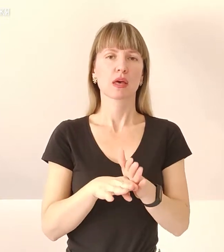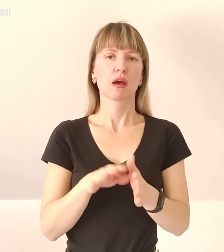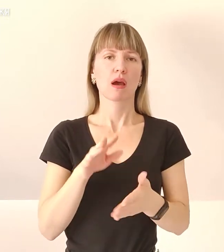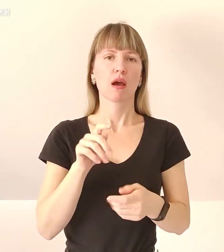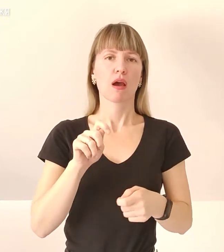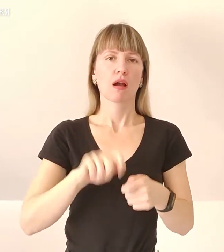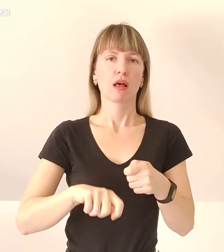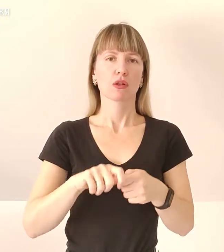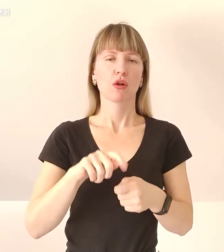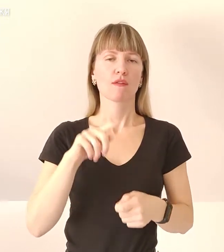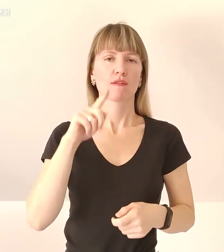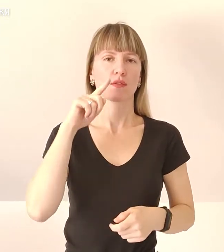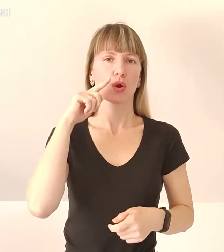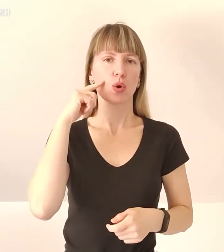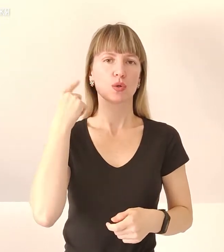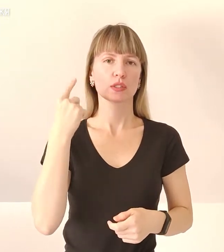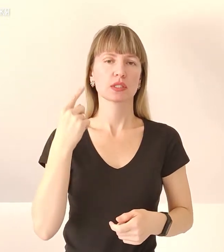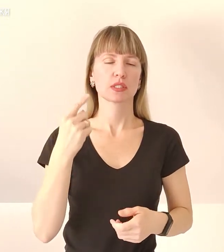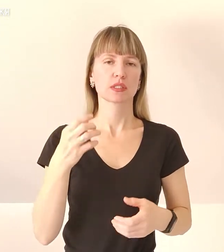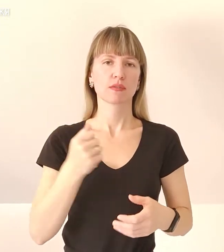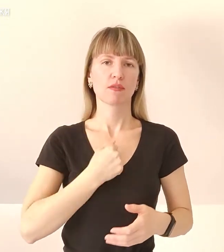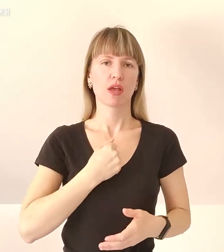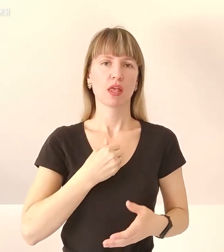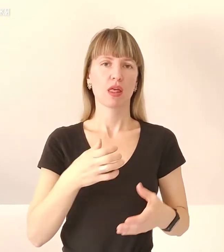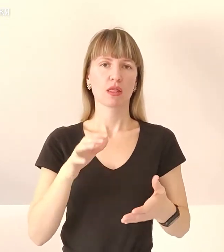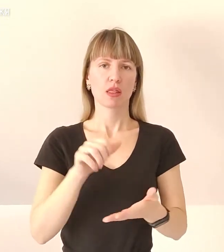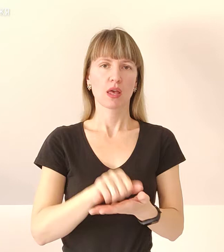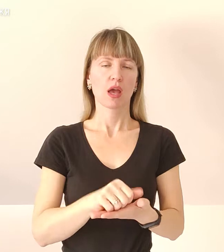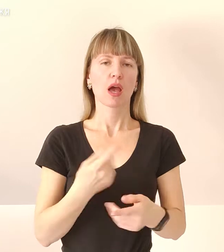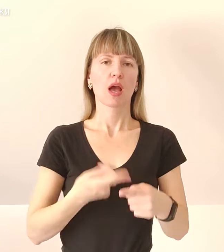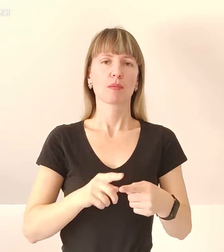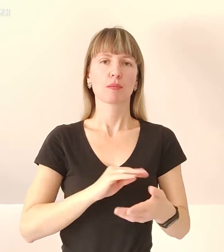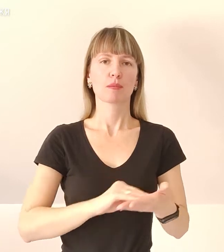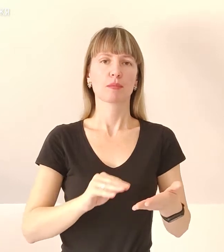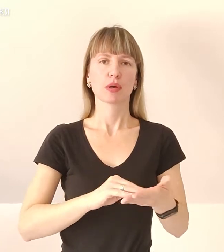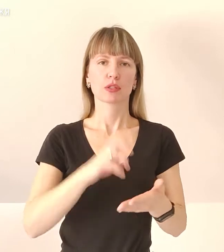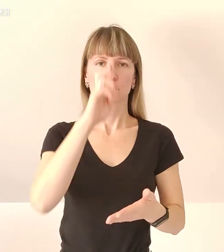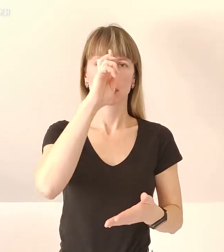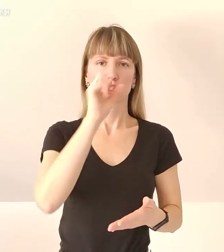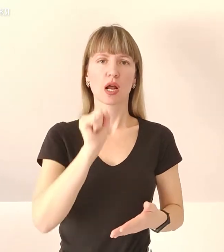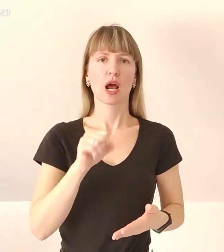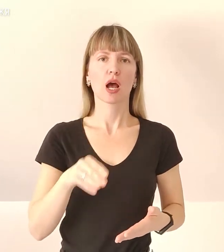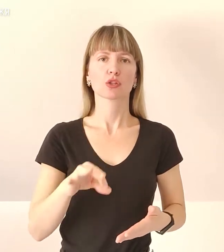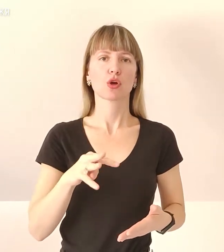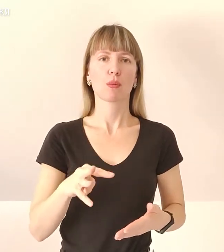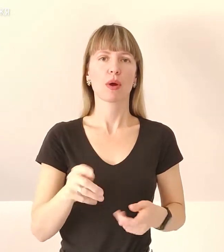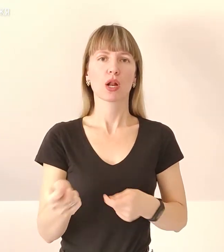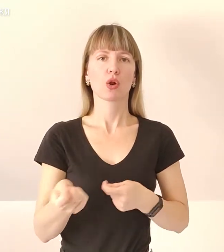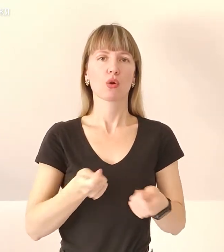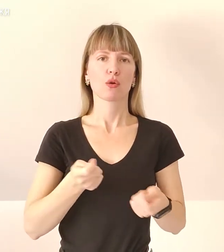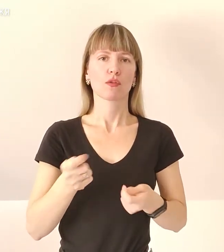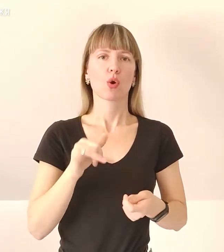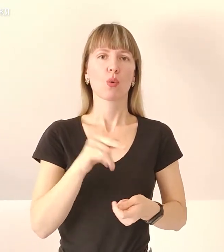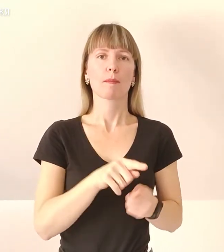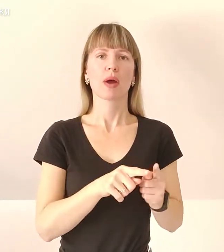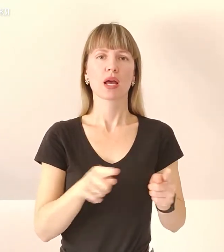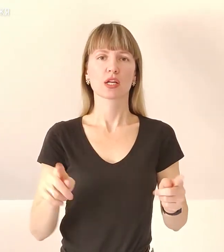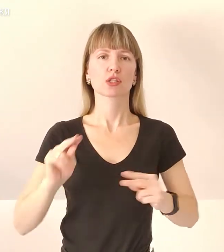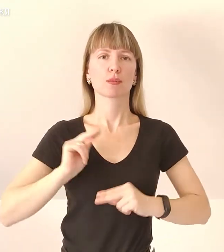формувань Російської Федерації. Про це пише Держатомрегулювання. У мережі працюють